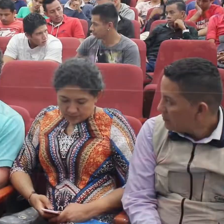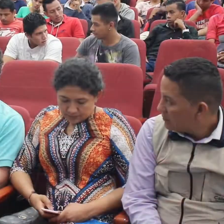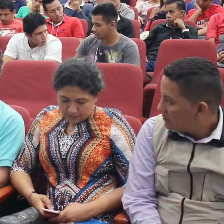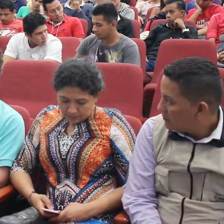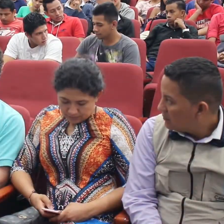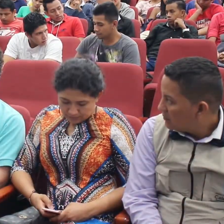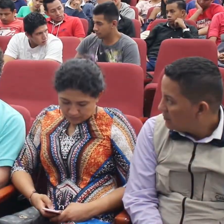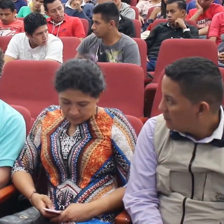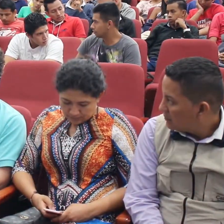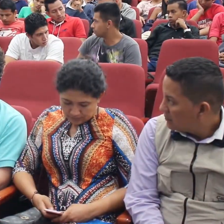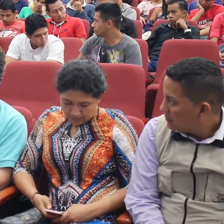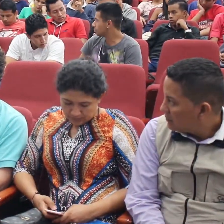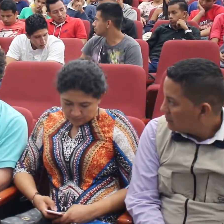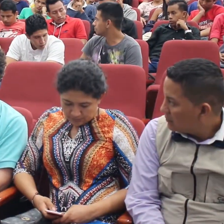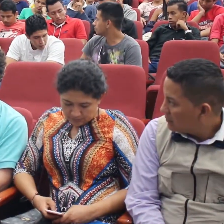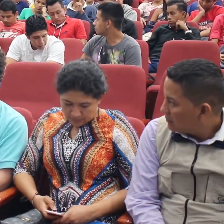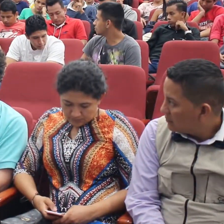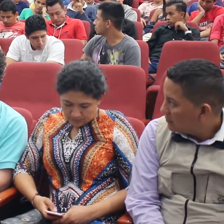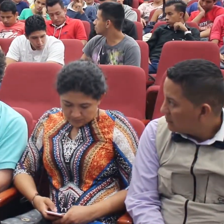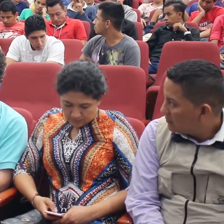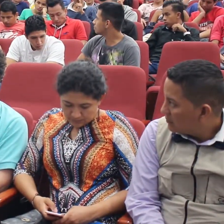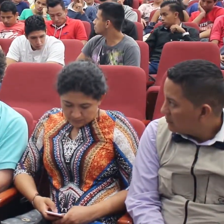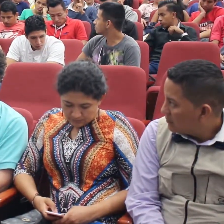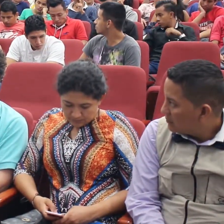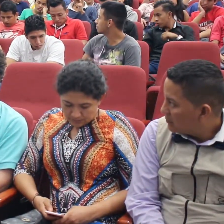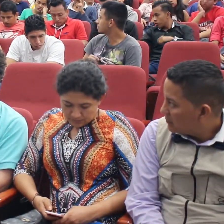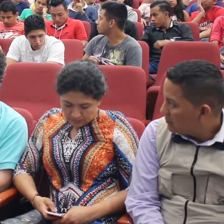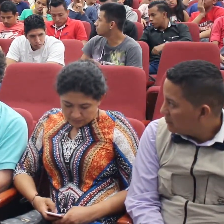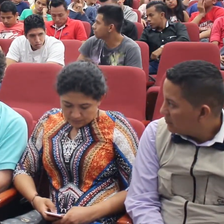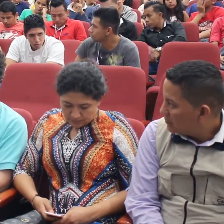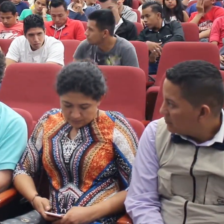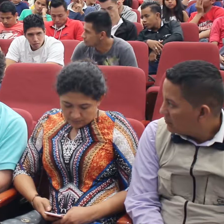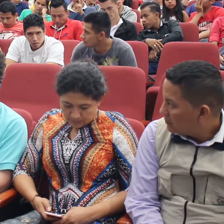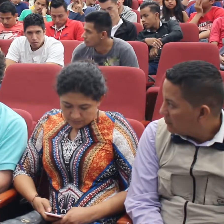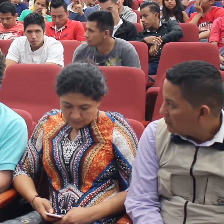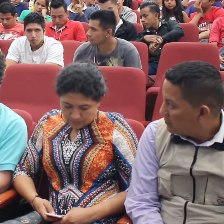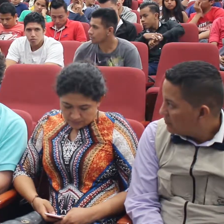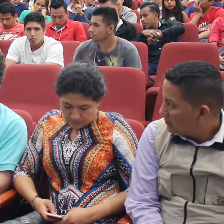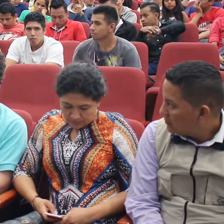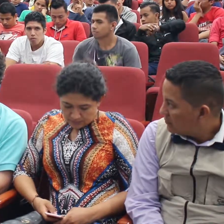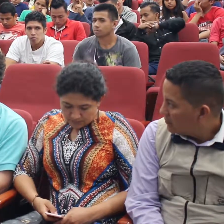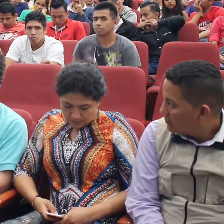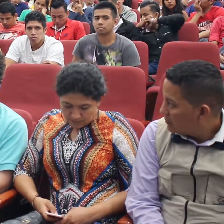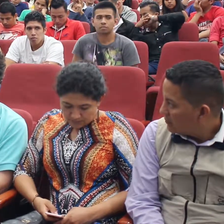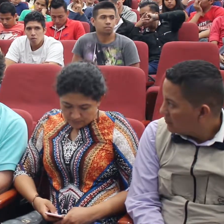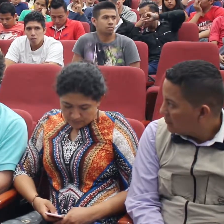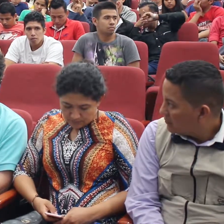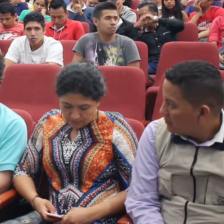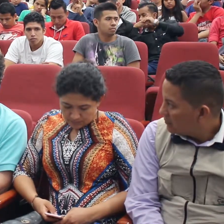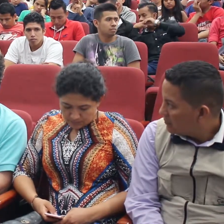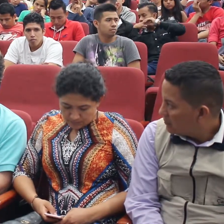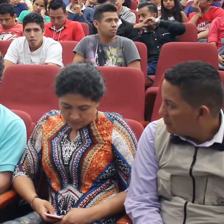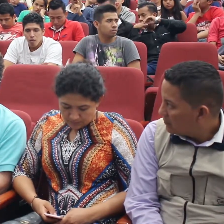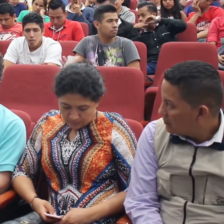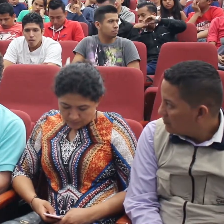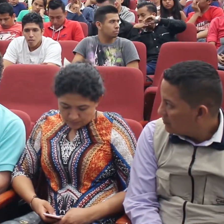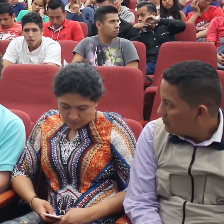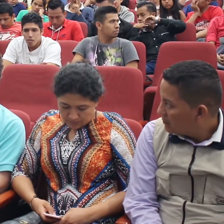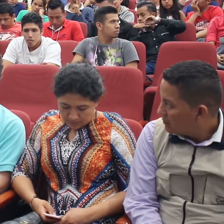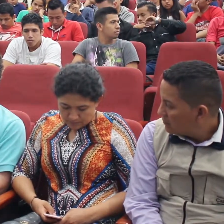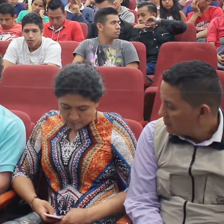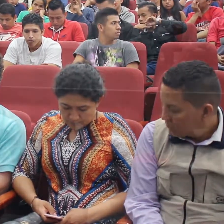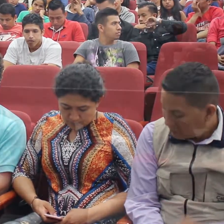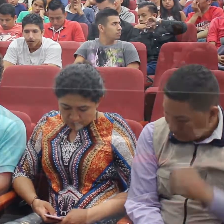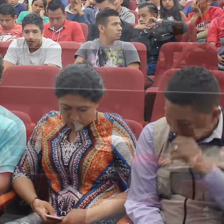y eso ya es un paso significativo sin embargo cuando vamos a las escuelas de personas sordas hay un número como digo muy limitado de educadores